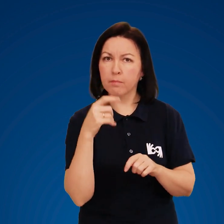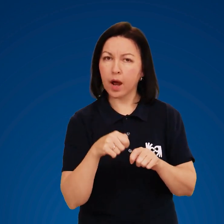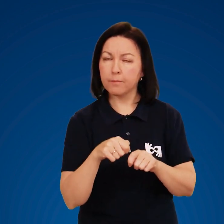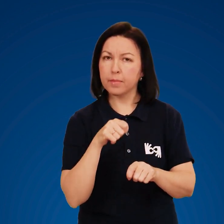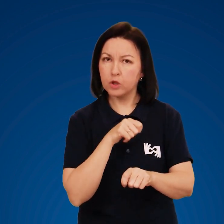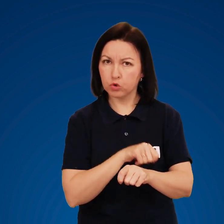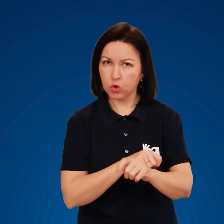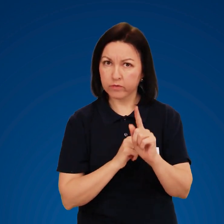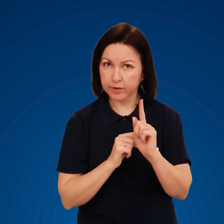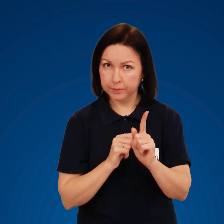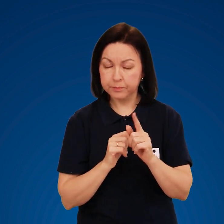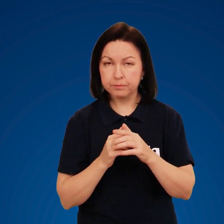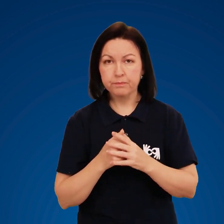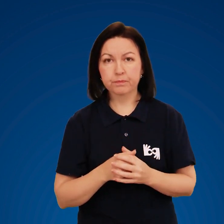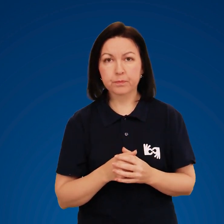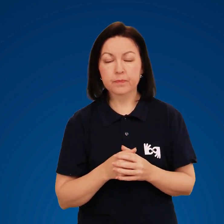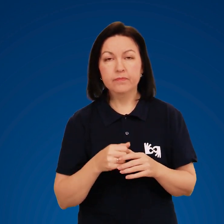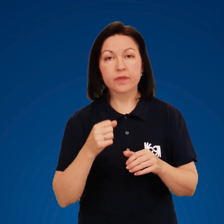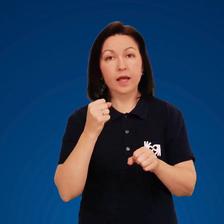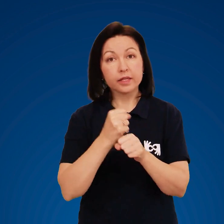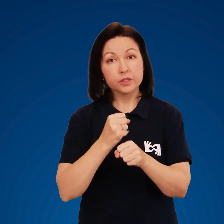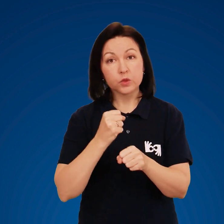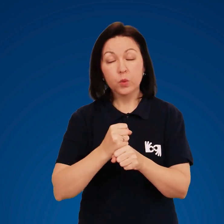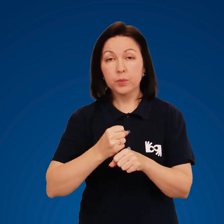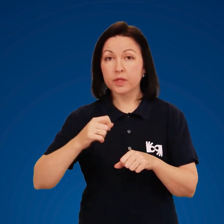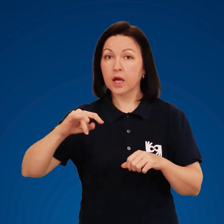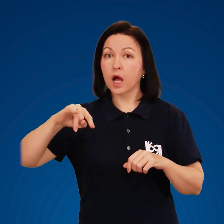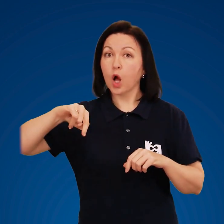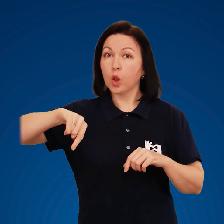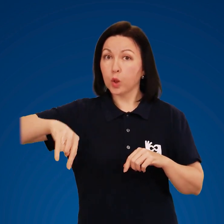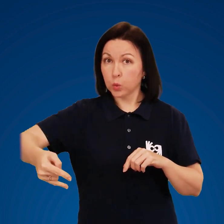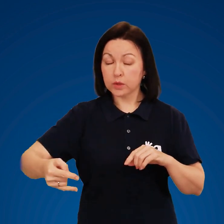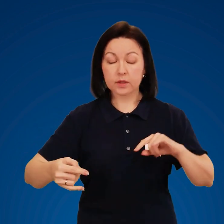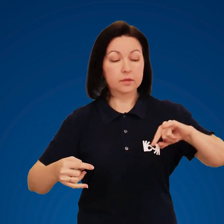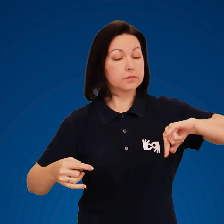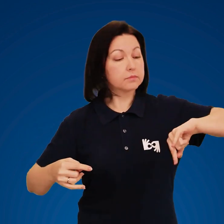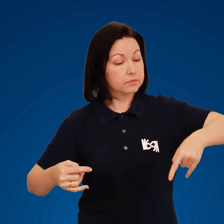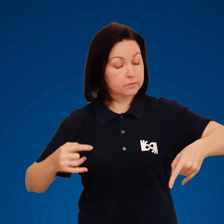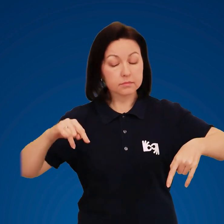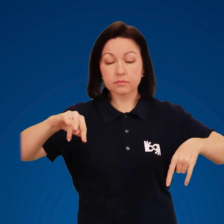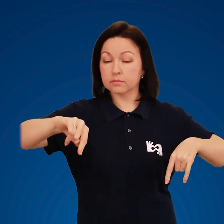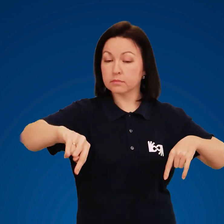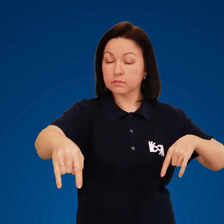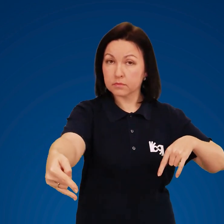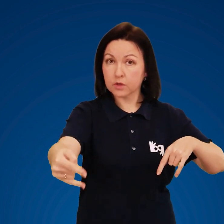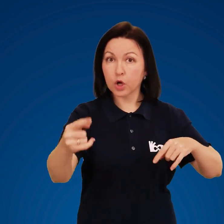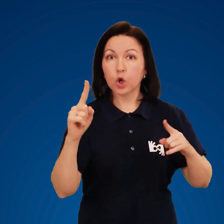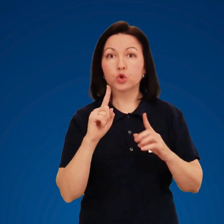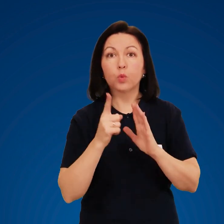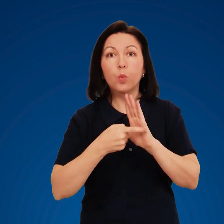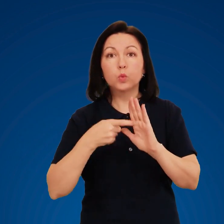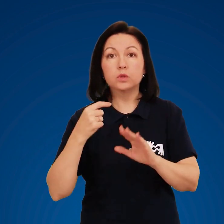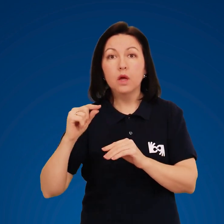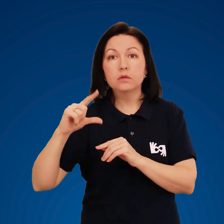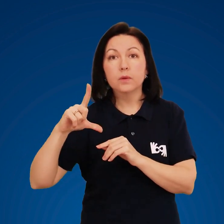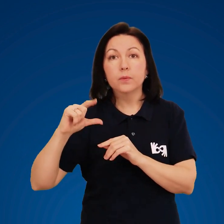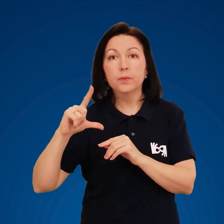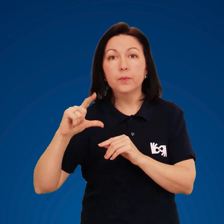скорочуйте менше, ніж на 5 метрів. Пробийте лунки по різні боки переправи,